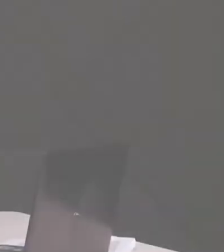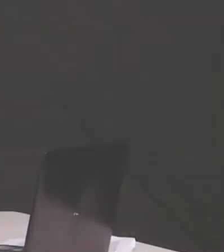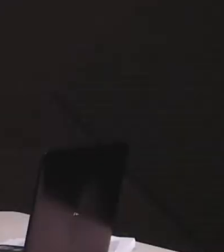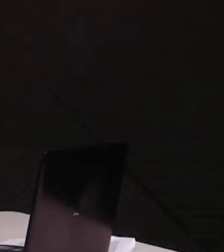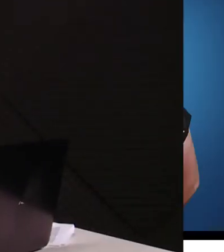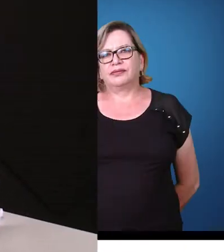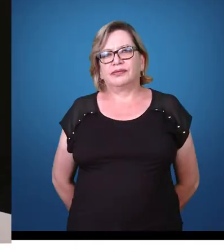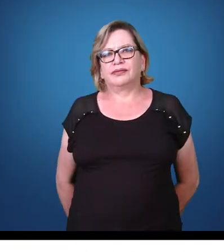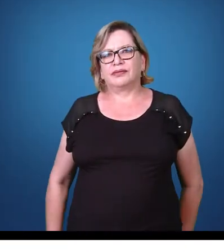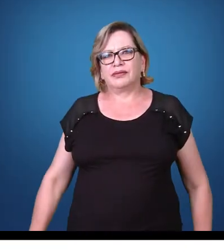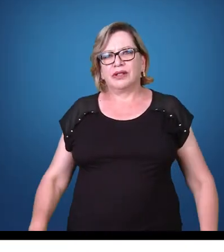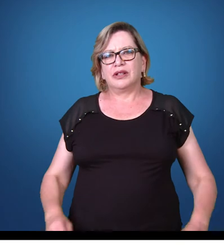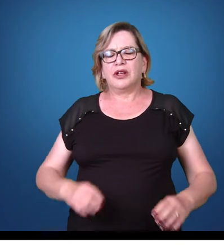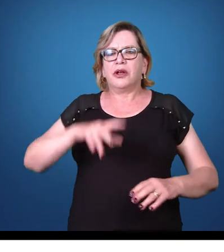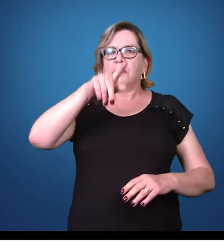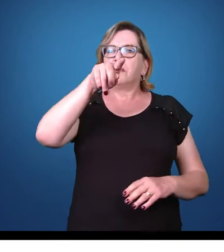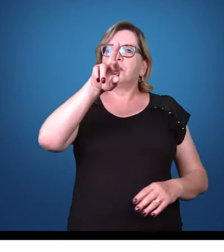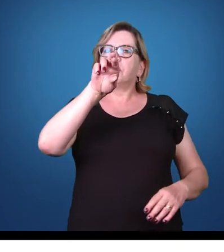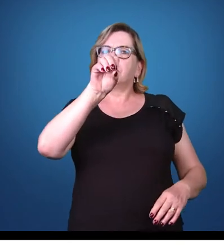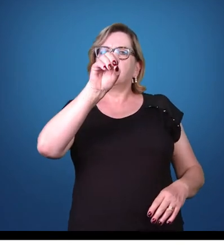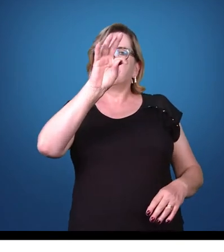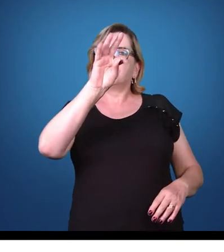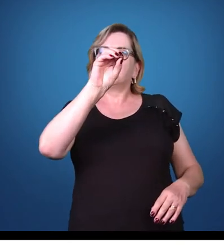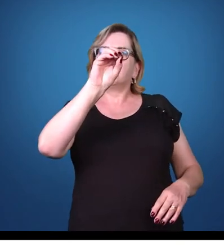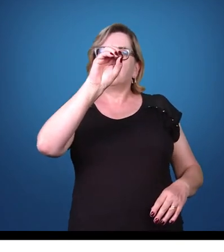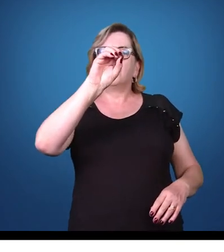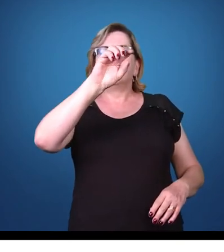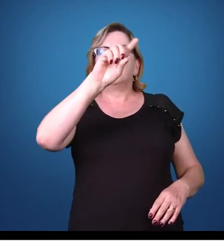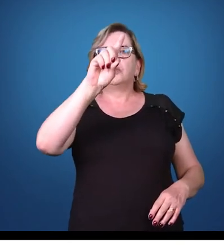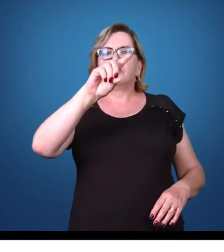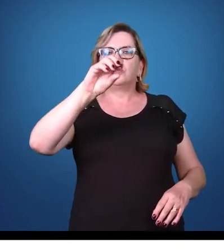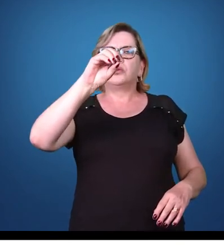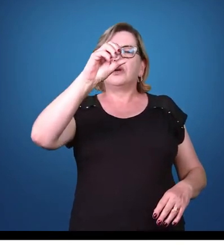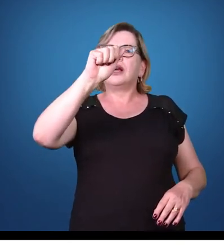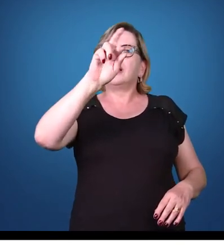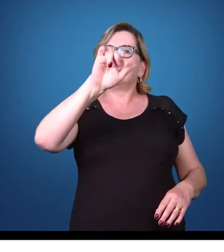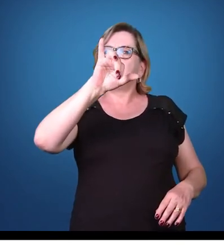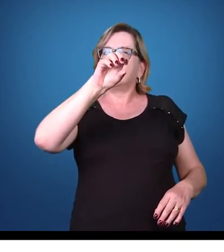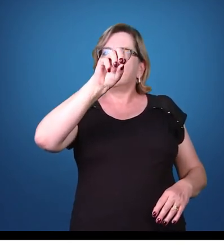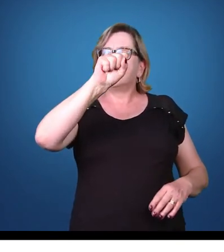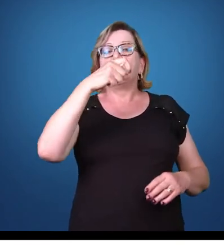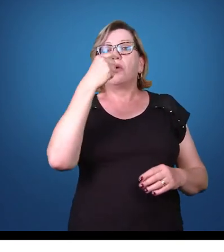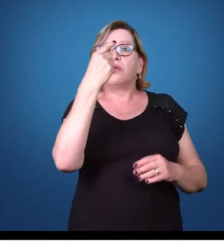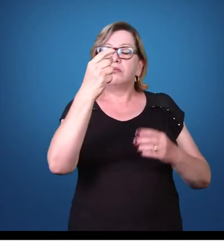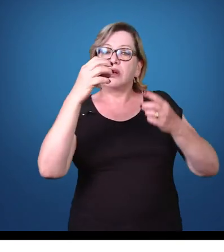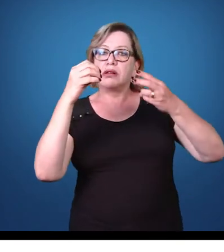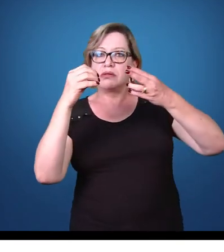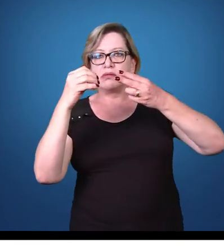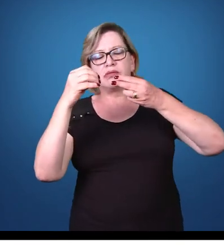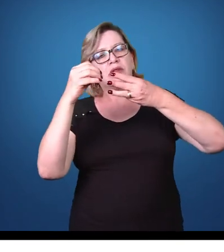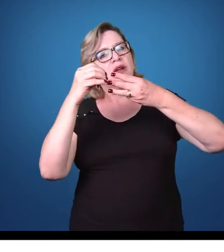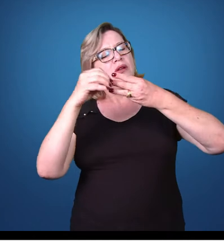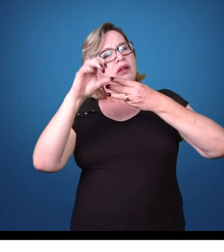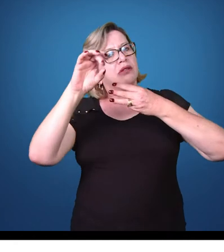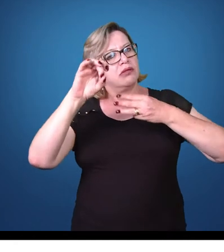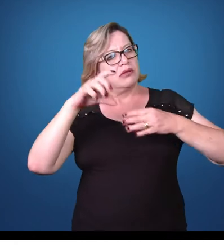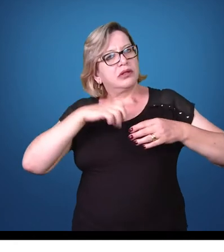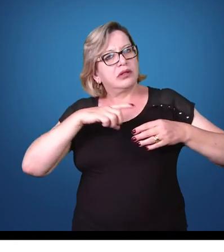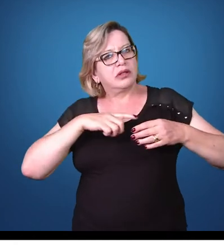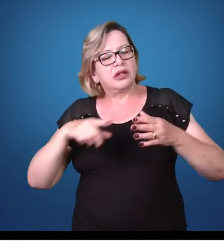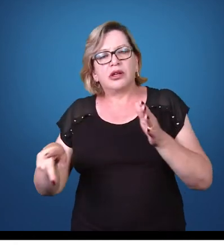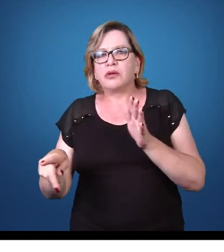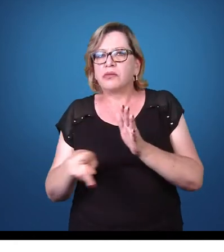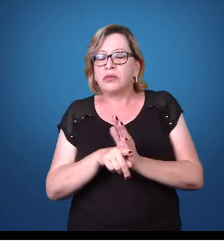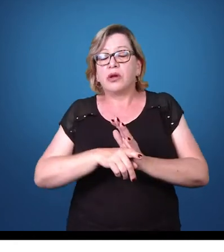Os protozoários são organismos eucariotos unicelulares microscópicos pertencentes ao reino